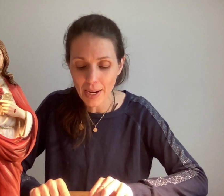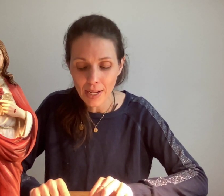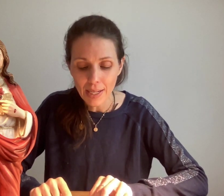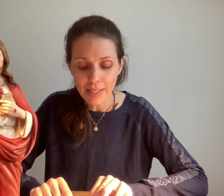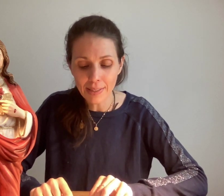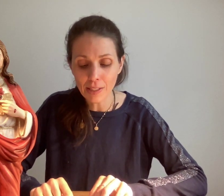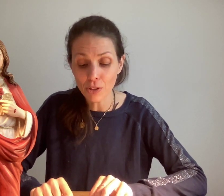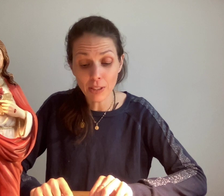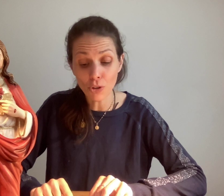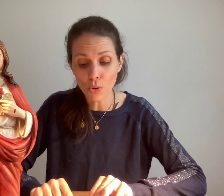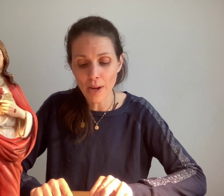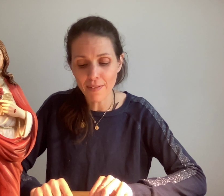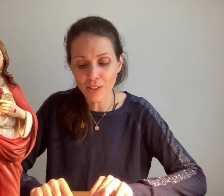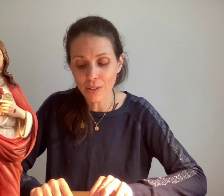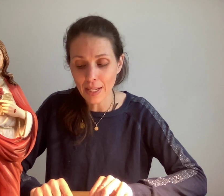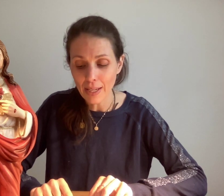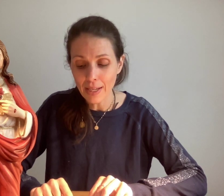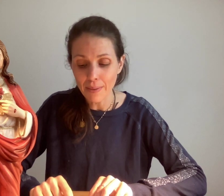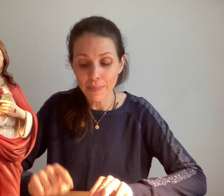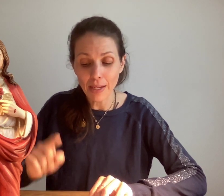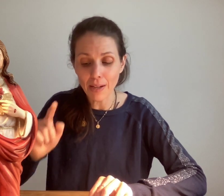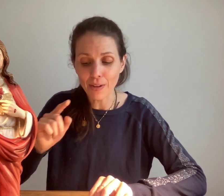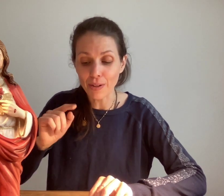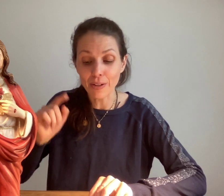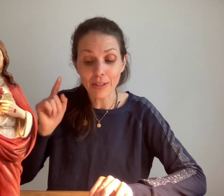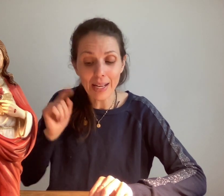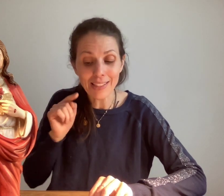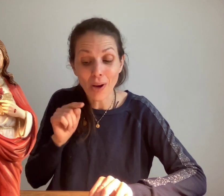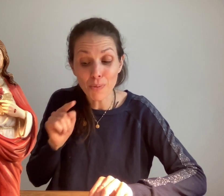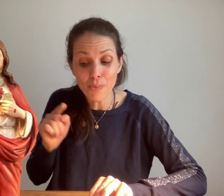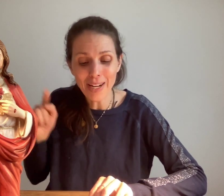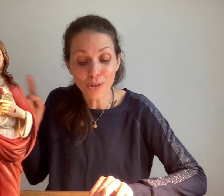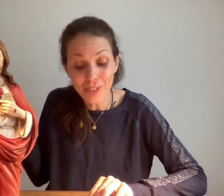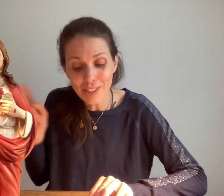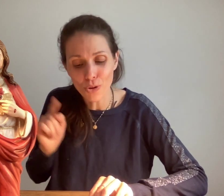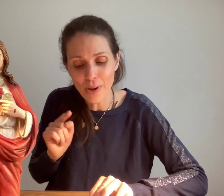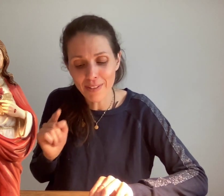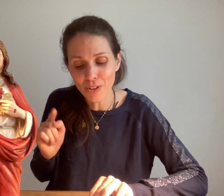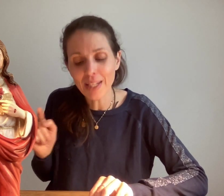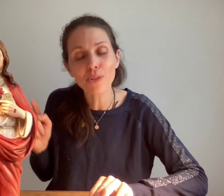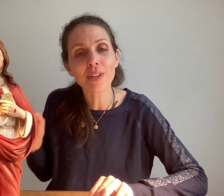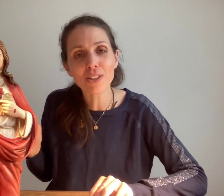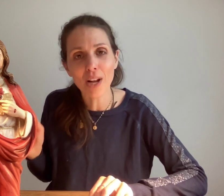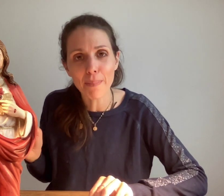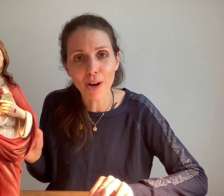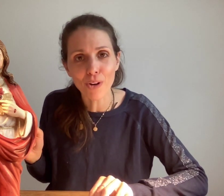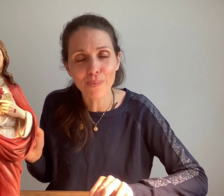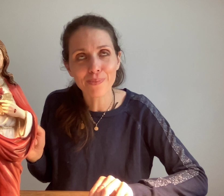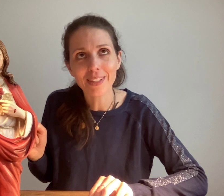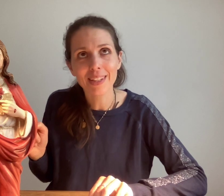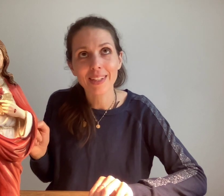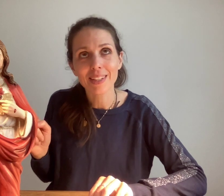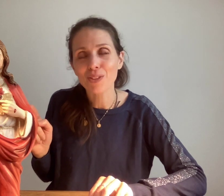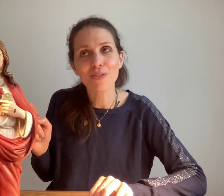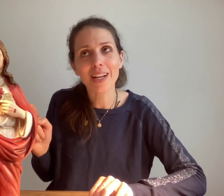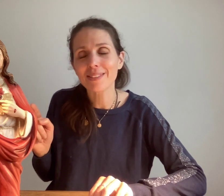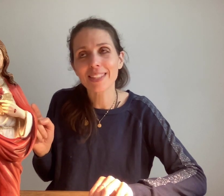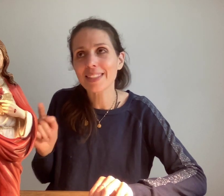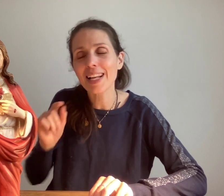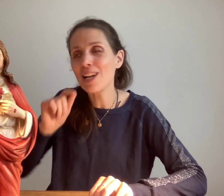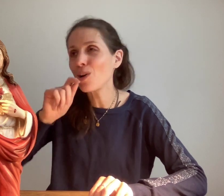et si je lui avais donné, elle sera plus belle que si je lui avais donné l'usage de la parole. » Donc voilà, c'est l